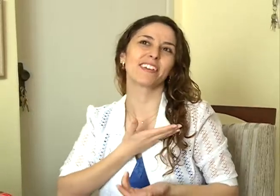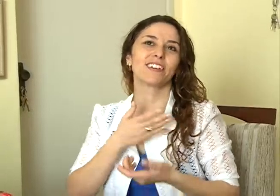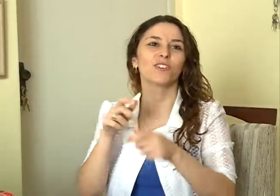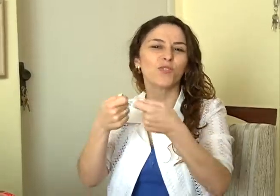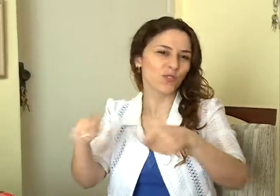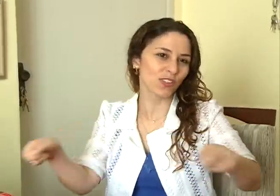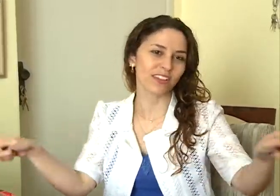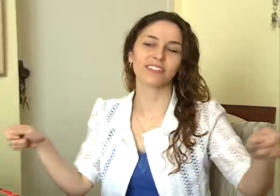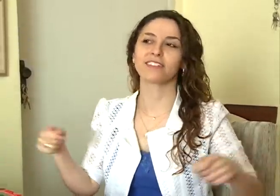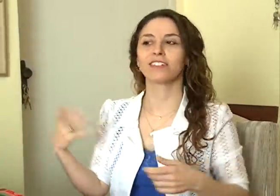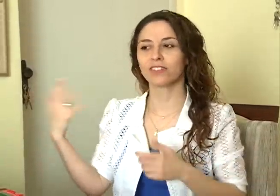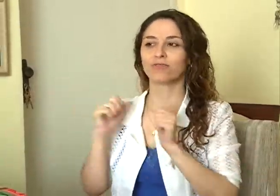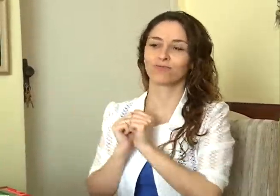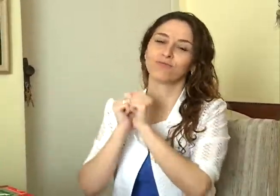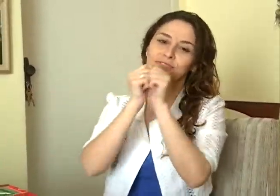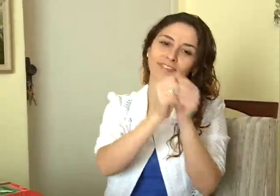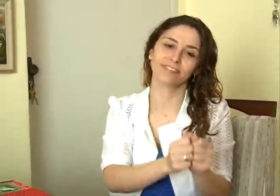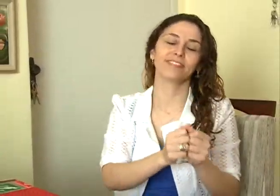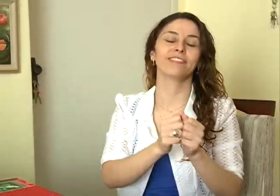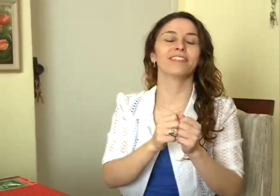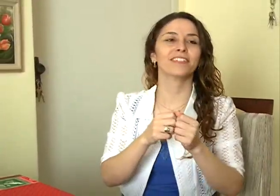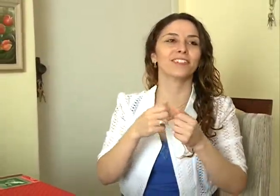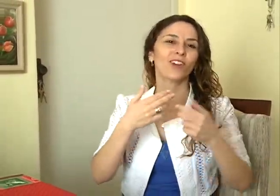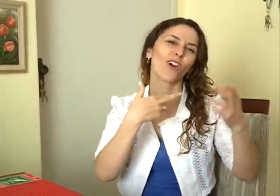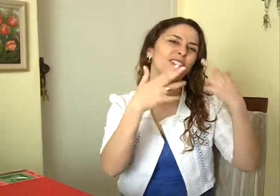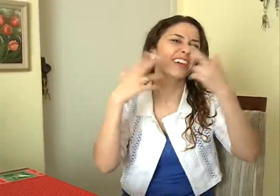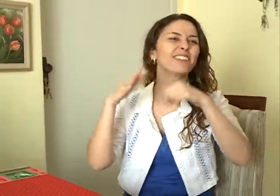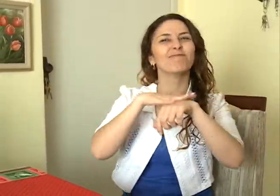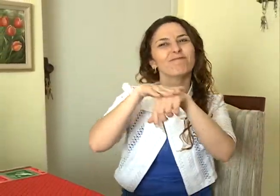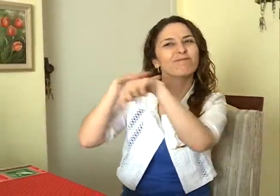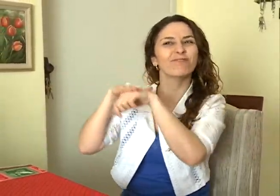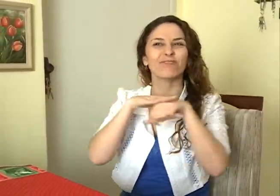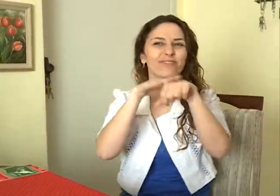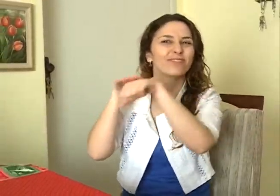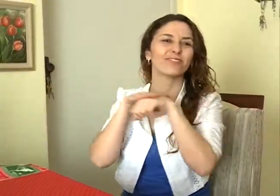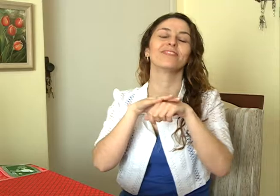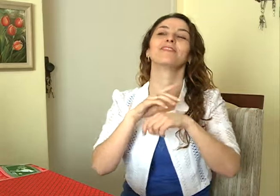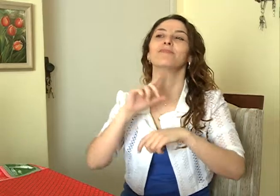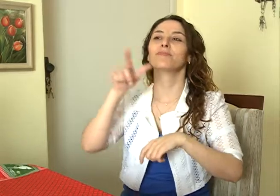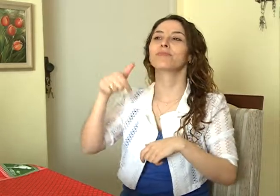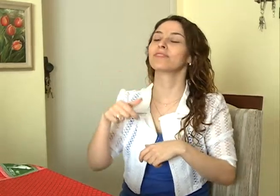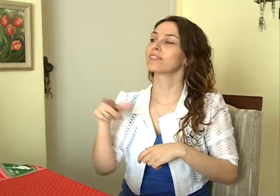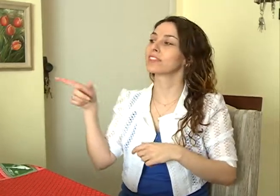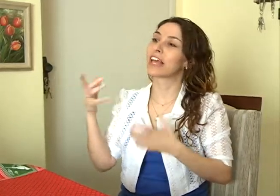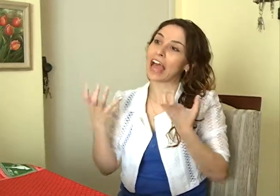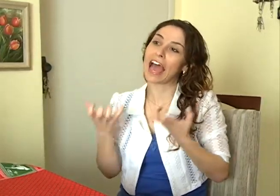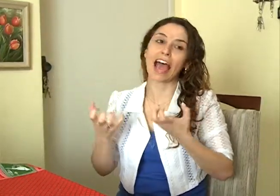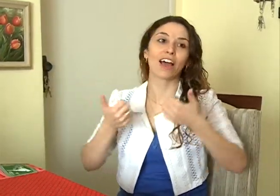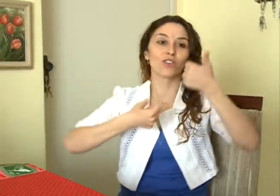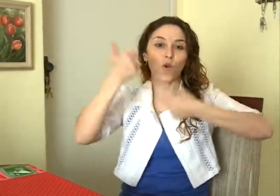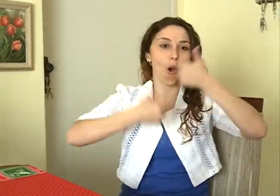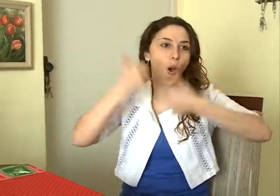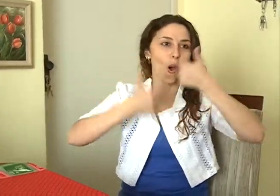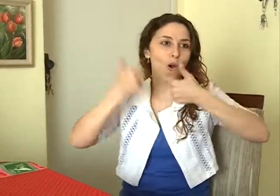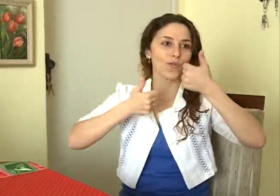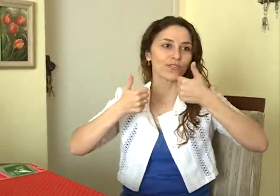eles. Nós íamos em churrascos com os amigos. E ele sempre comigo. Ele quis jogar